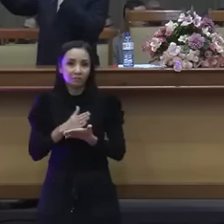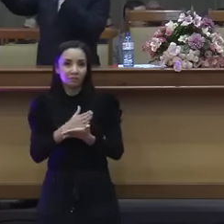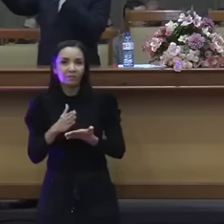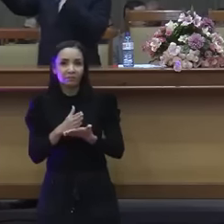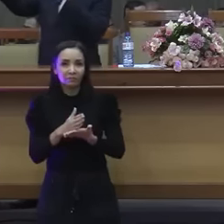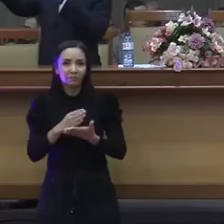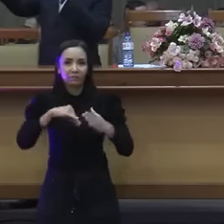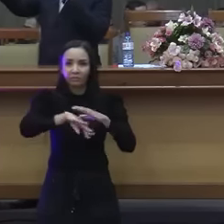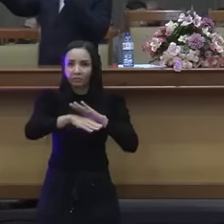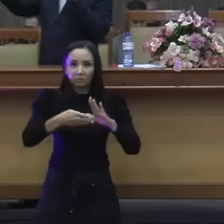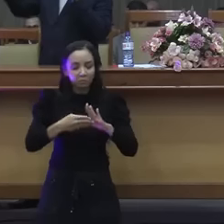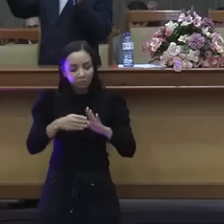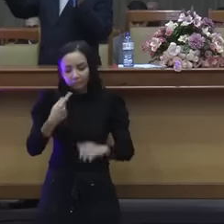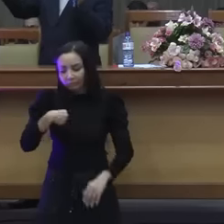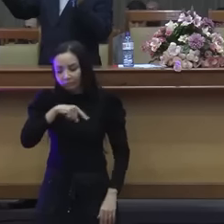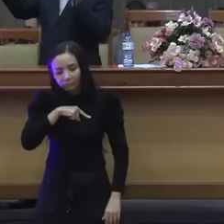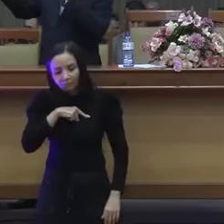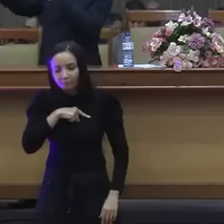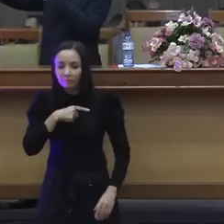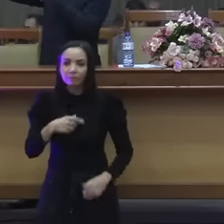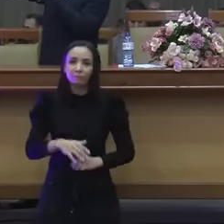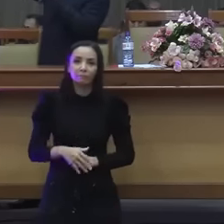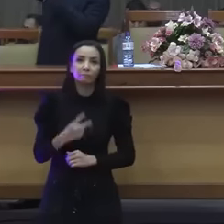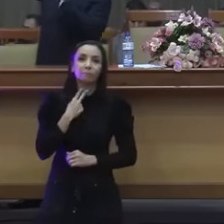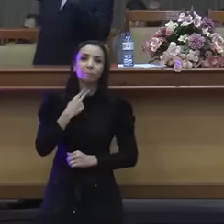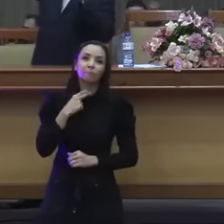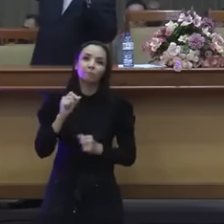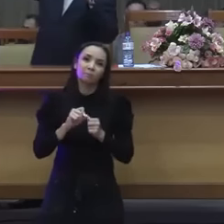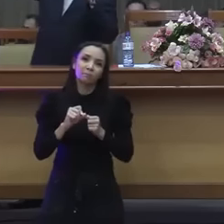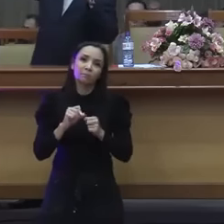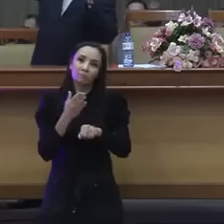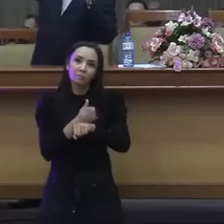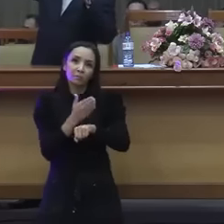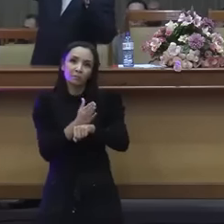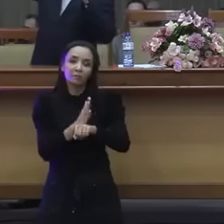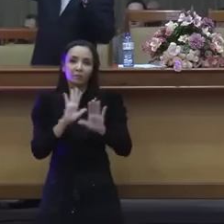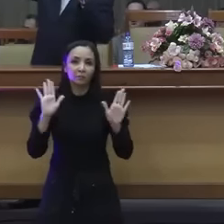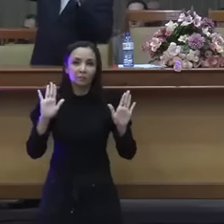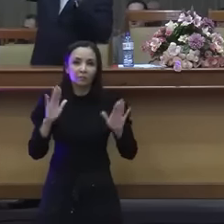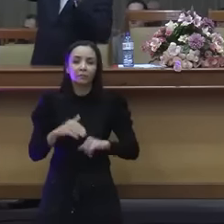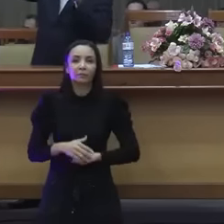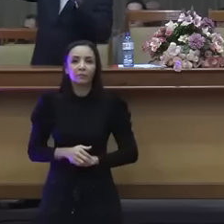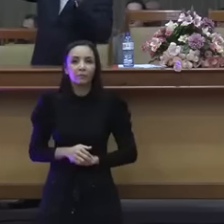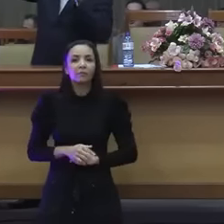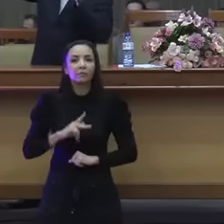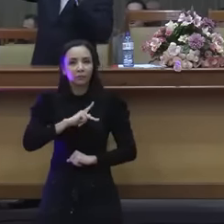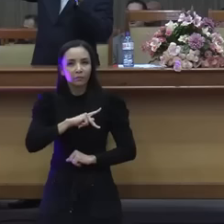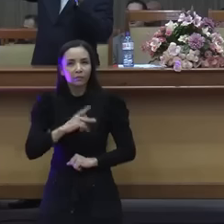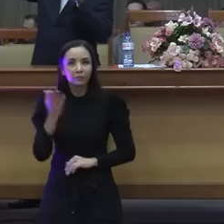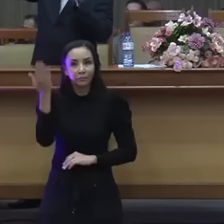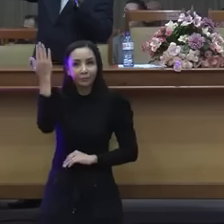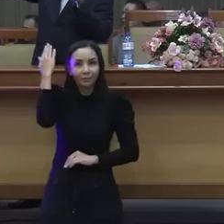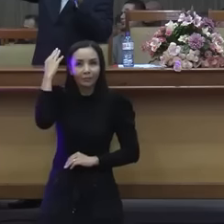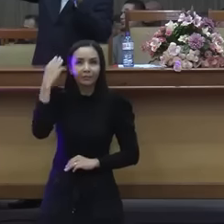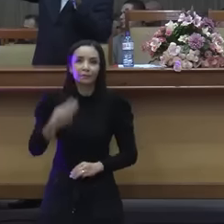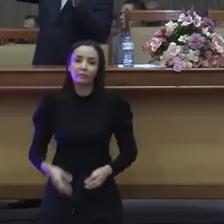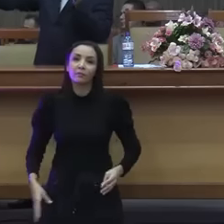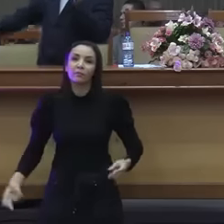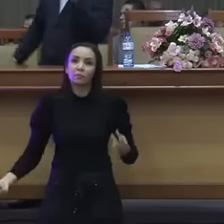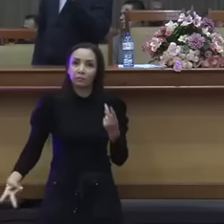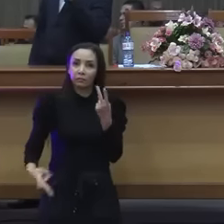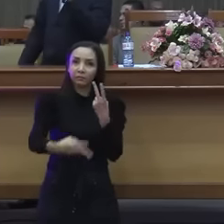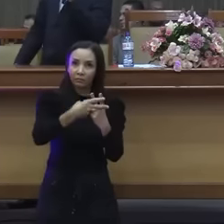romanos. Vocês se lembram? Onde foi que Paulo pregou isso aqui? Que ele foi preso e ele errou uma